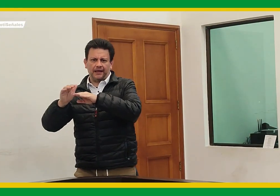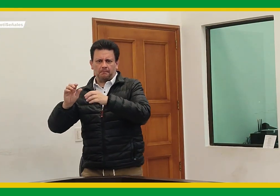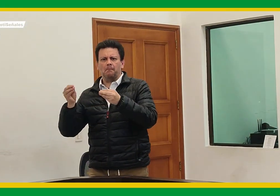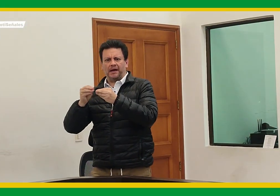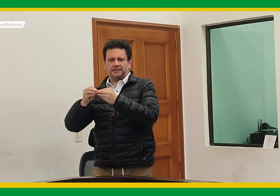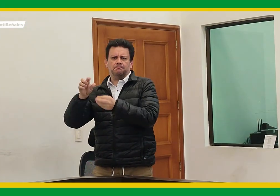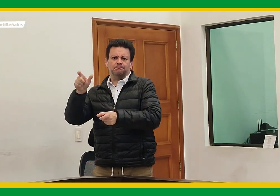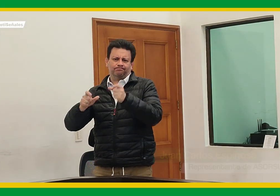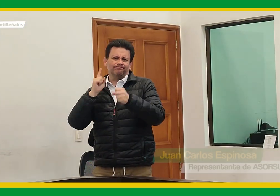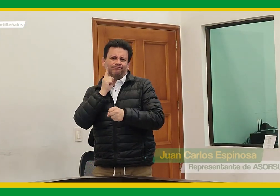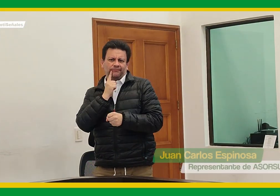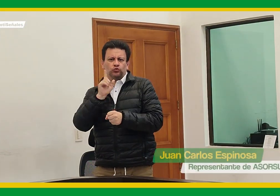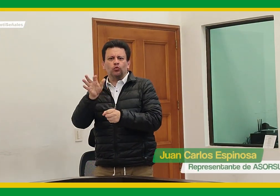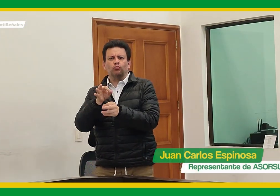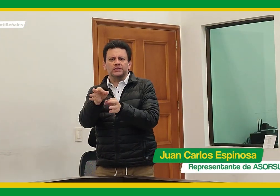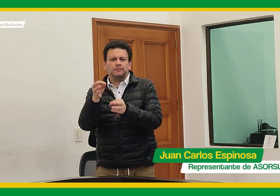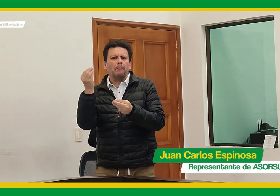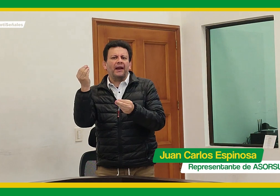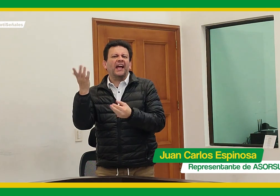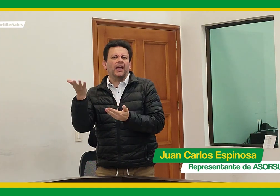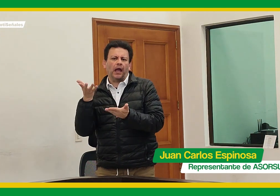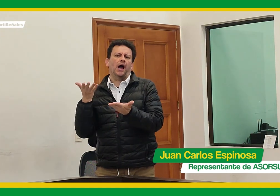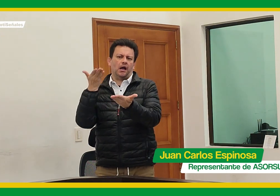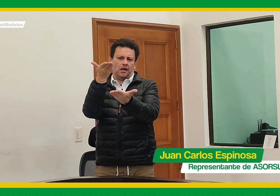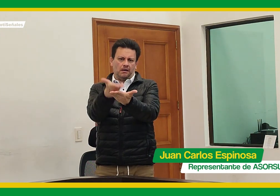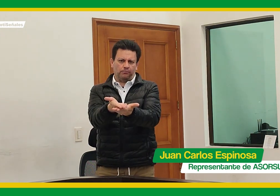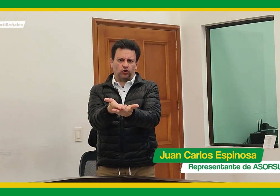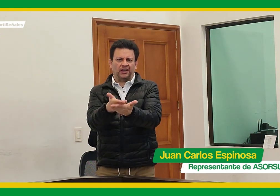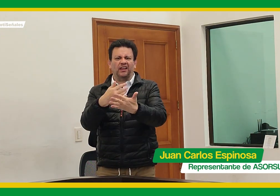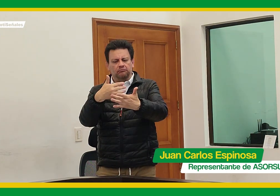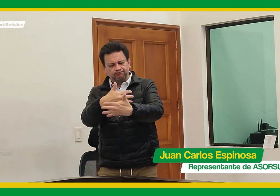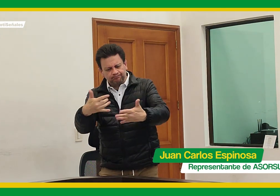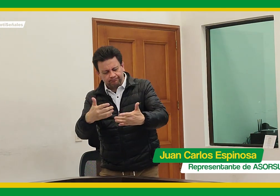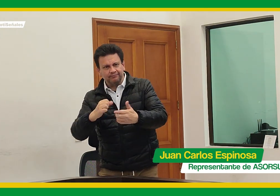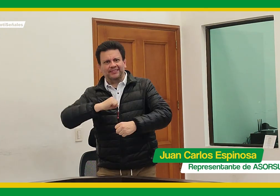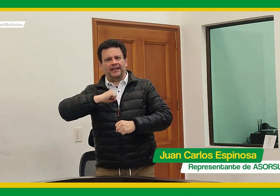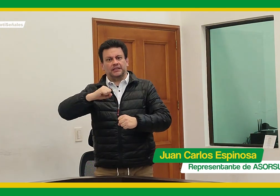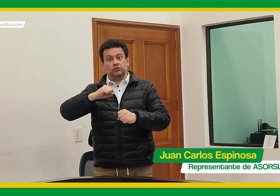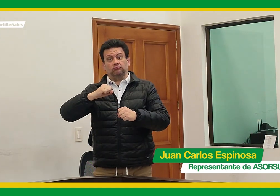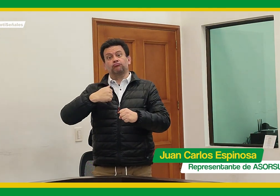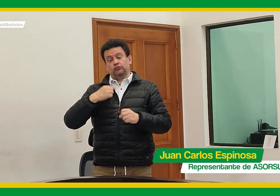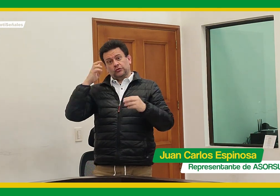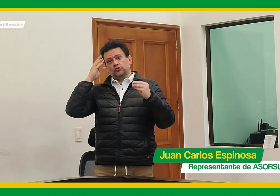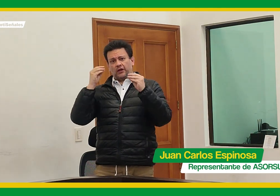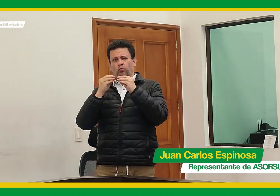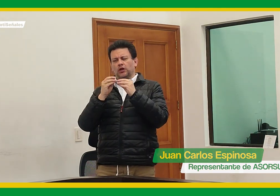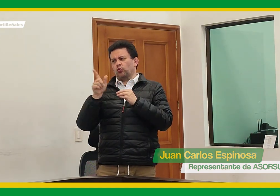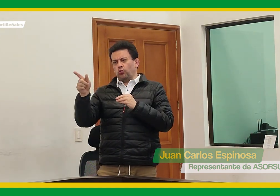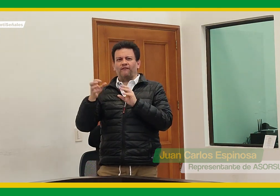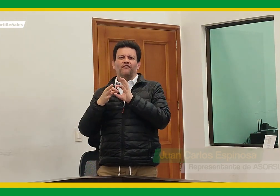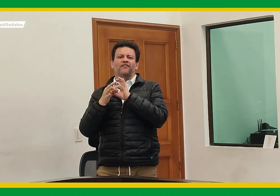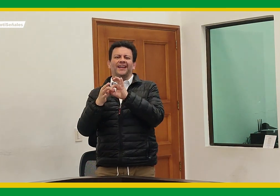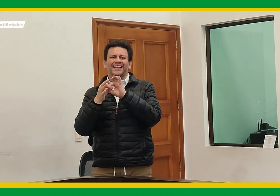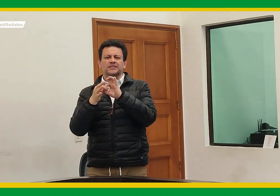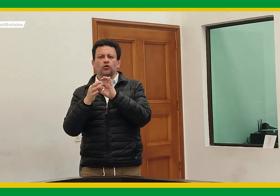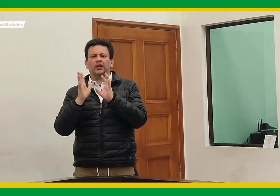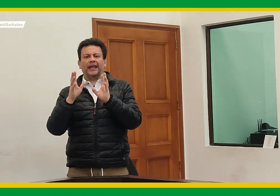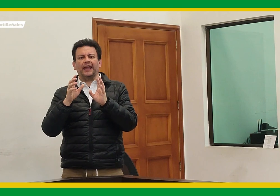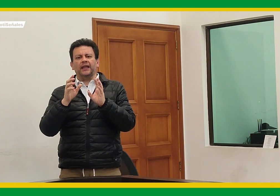En este proceso podamos tener estos debates con más personas sordas de los municipios, más participación para que aporten, pues también es el derecho